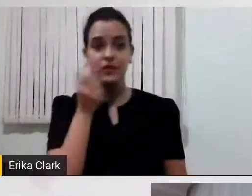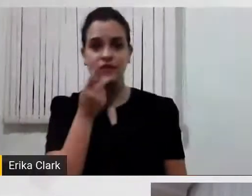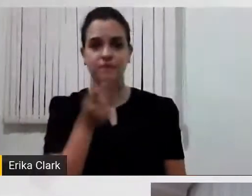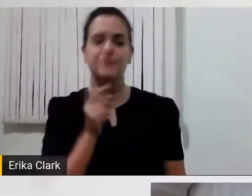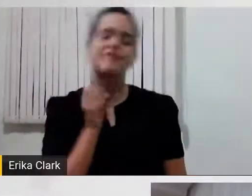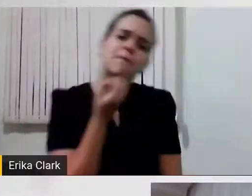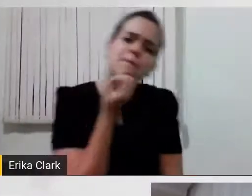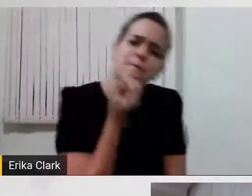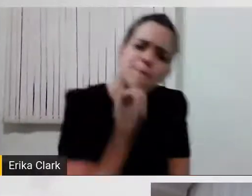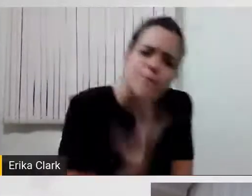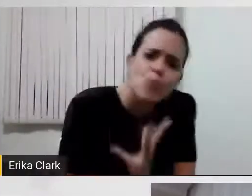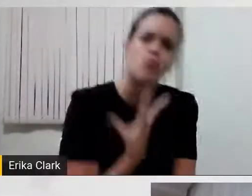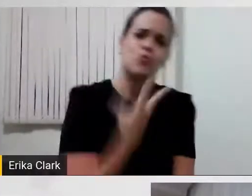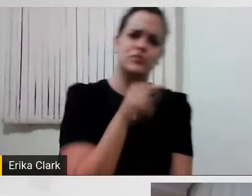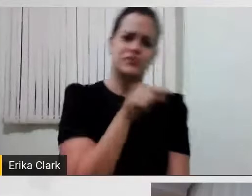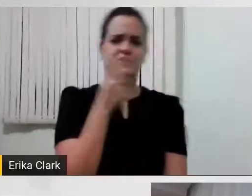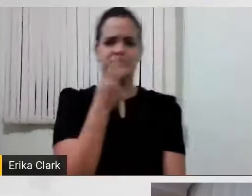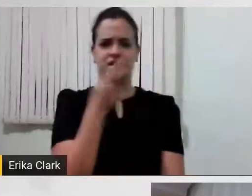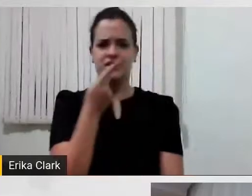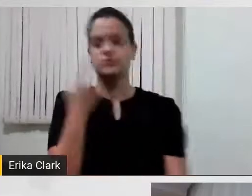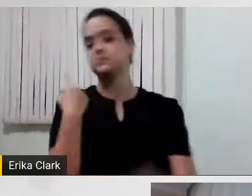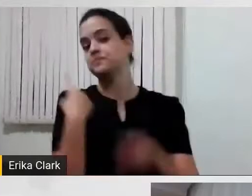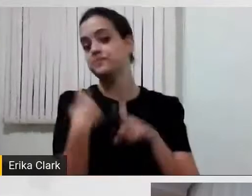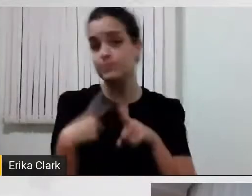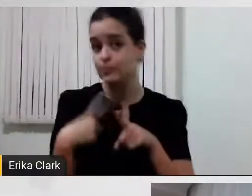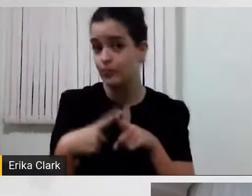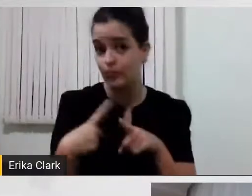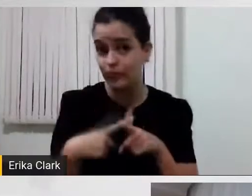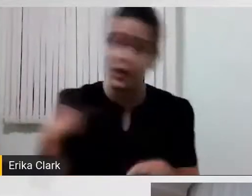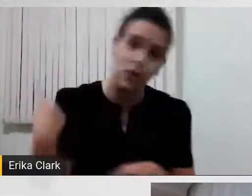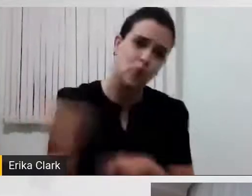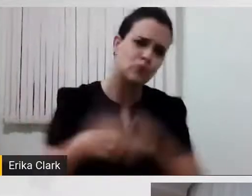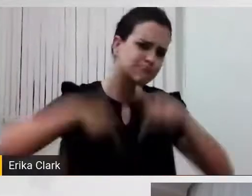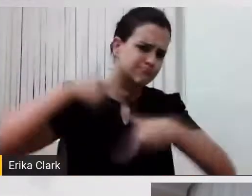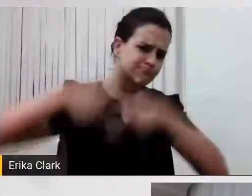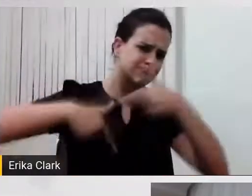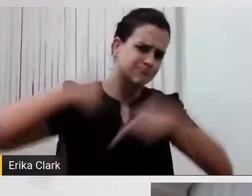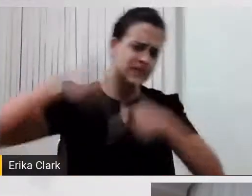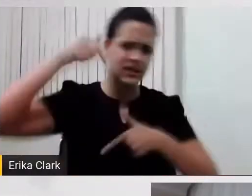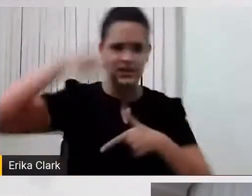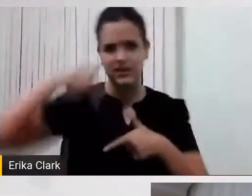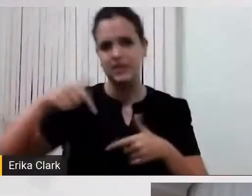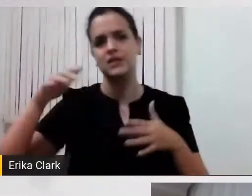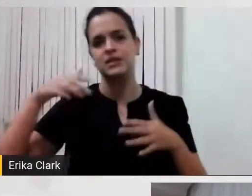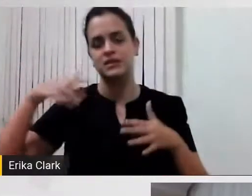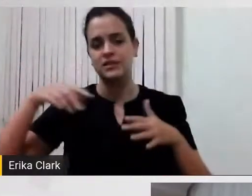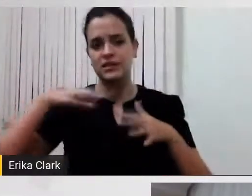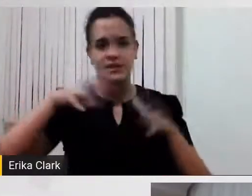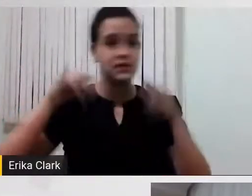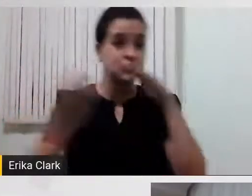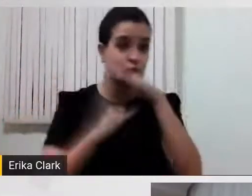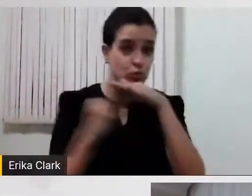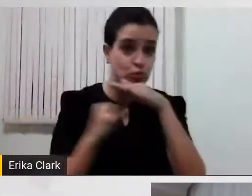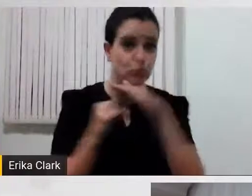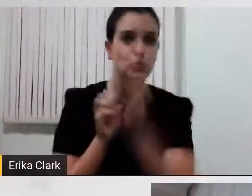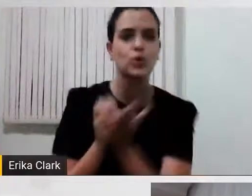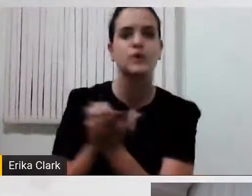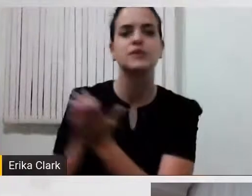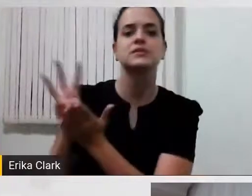falado isso, porque o nosso trabalho, às vezes, nas instituições espíritas, enfrenta um certo